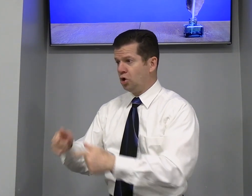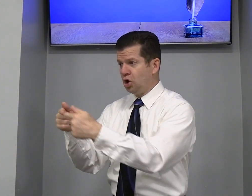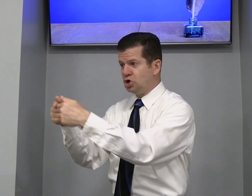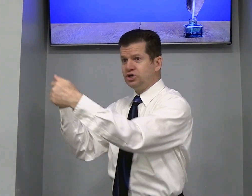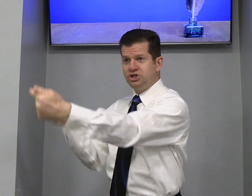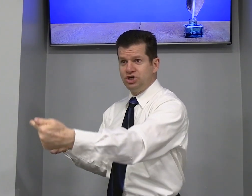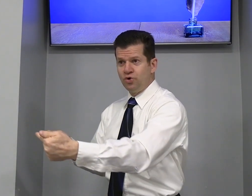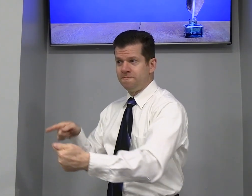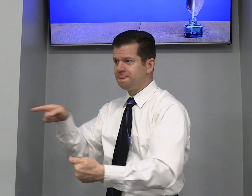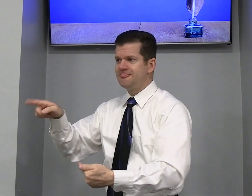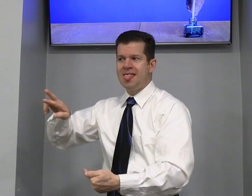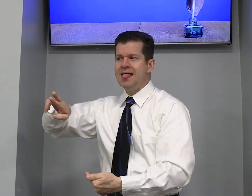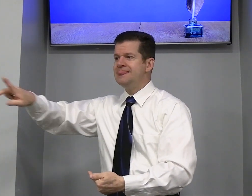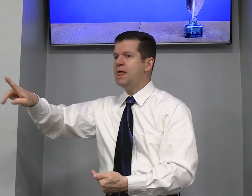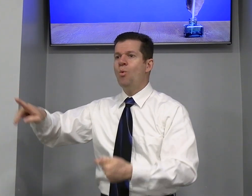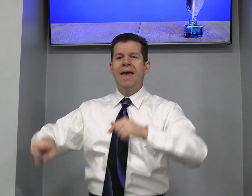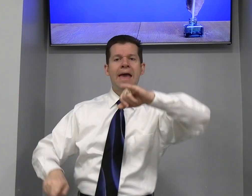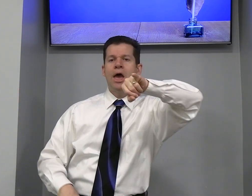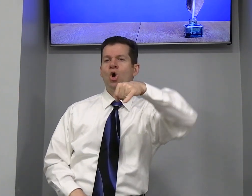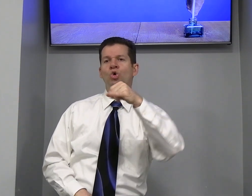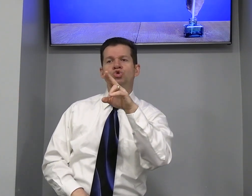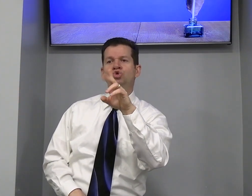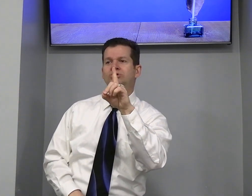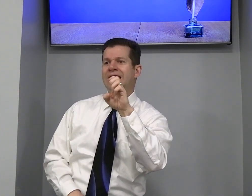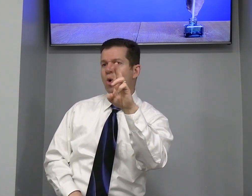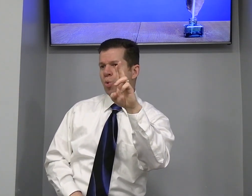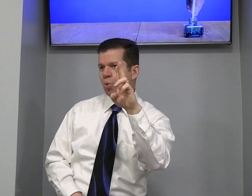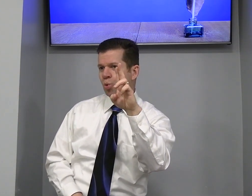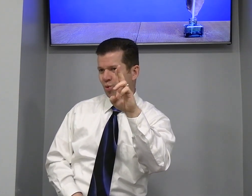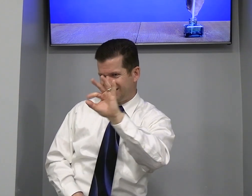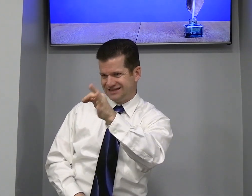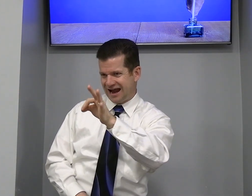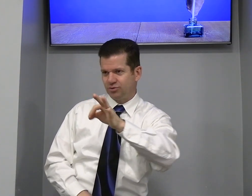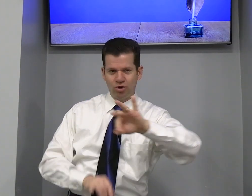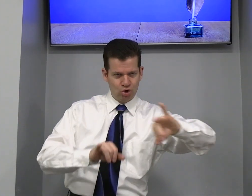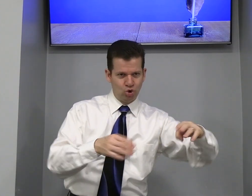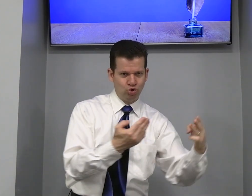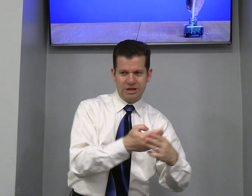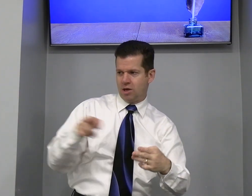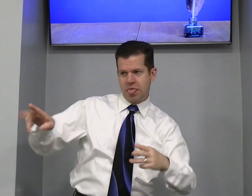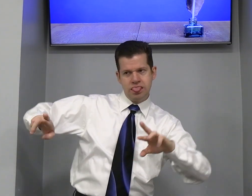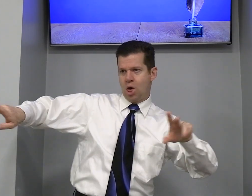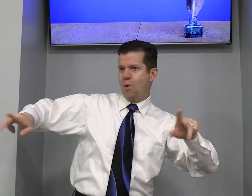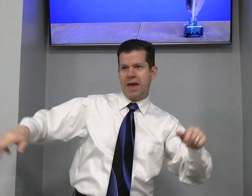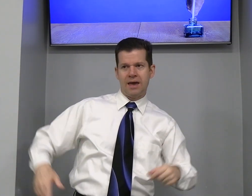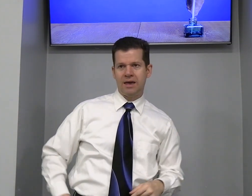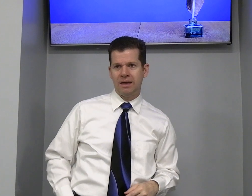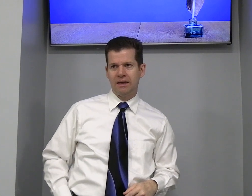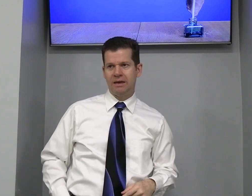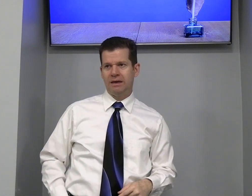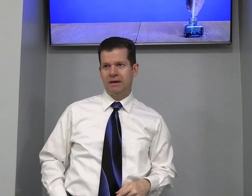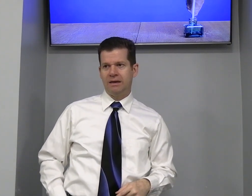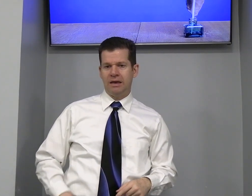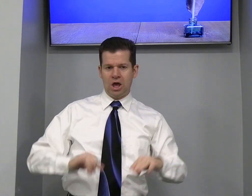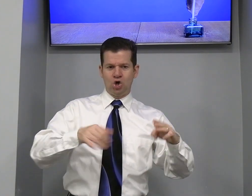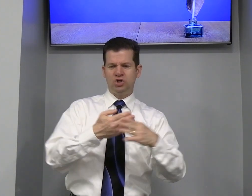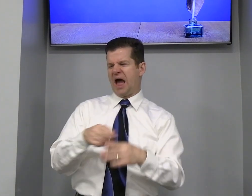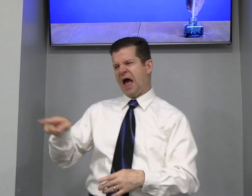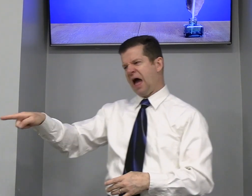Gentil Não é Judeu Certo? Judeu Não é Ah